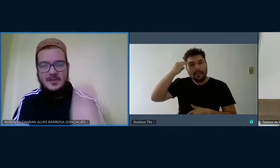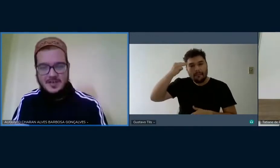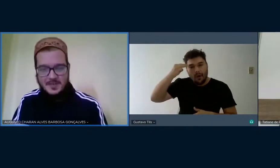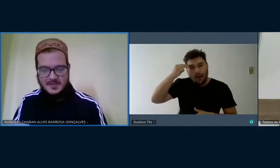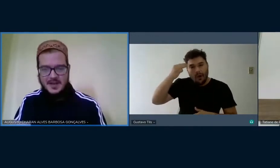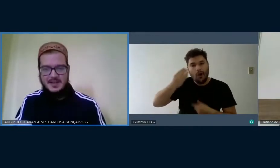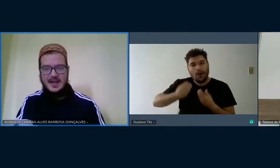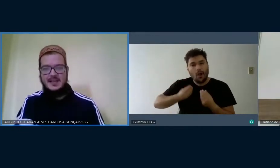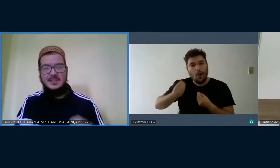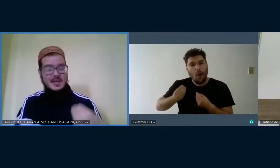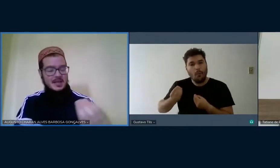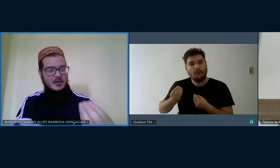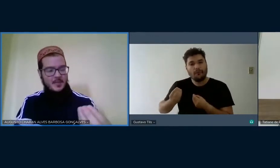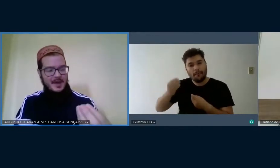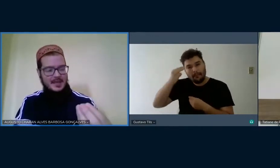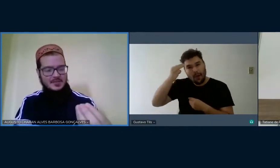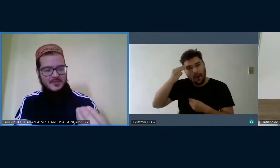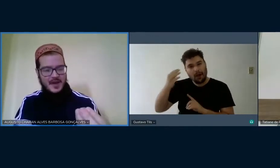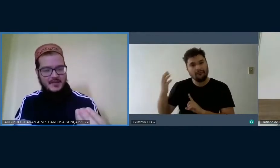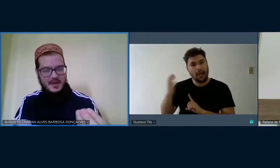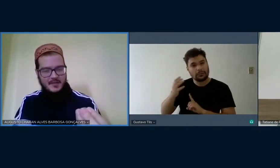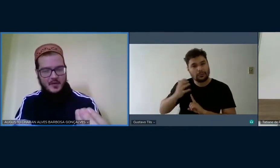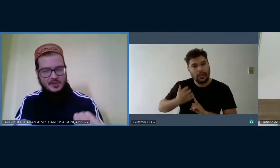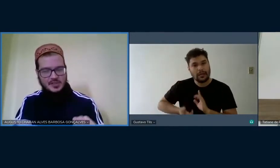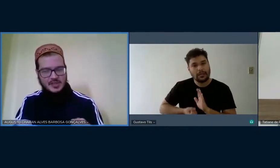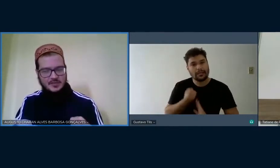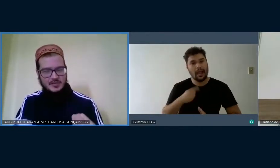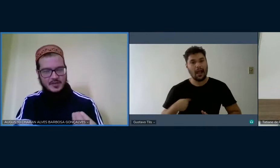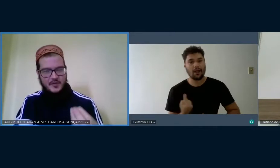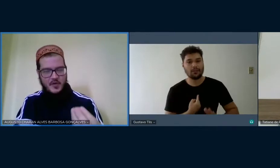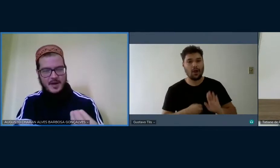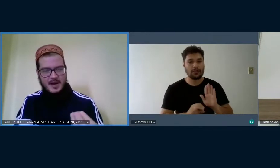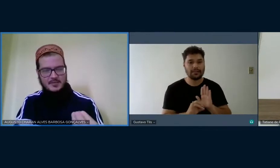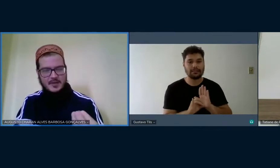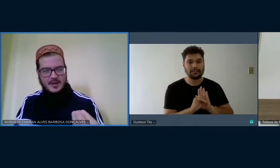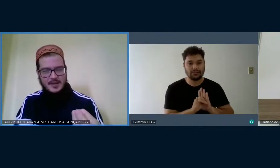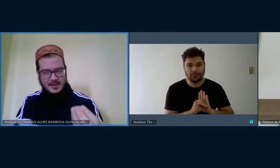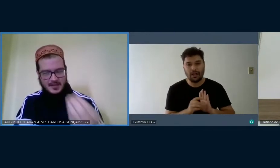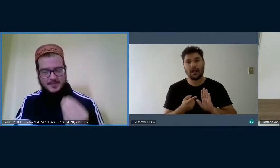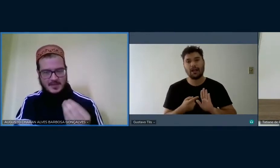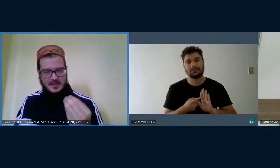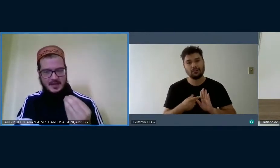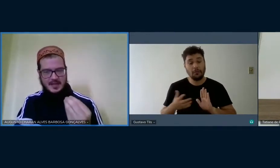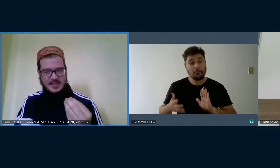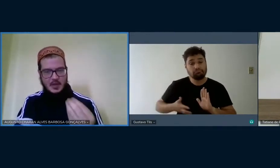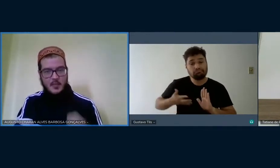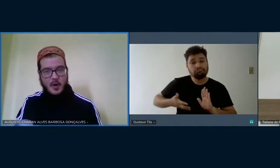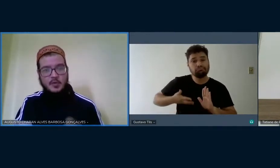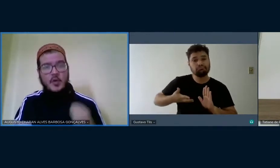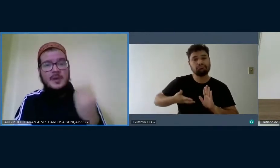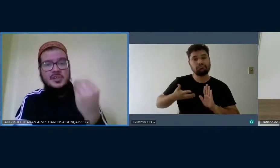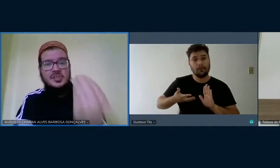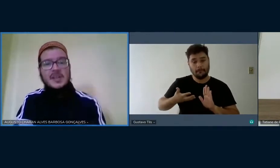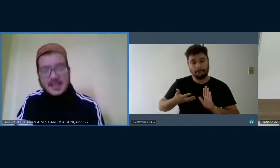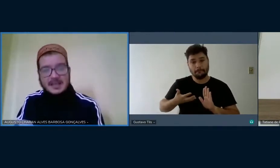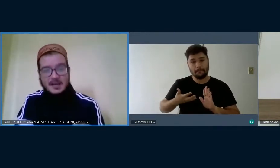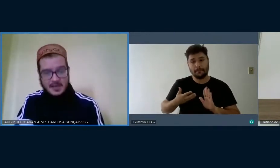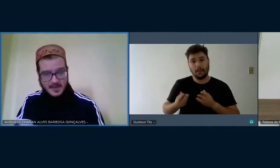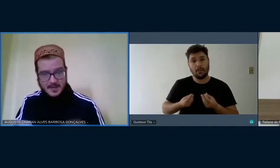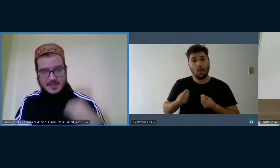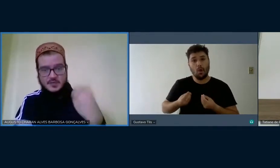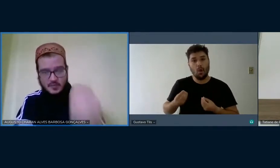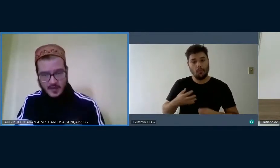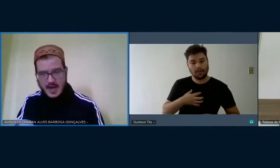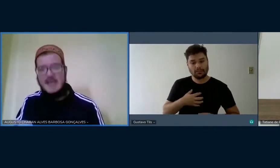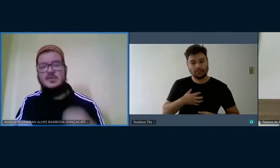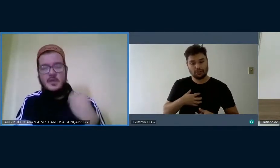forjando a nossa personalidade e como é que isso vai forjando e formando em nossa personalidade até o modo como a gente lida